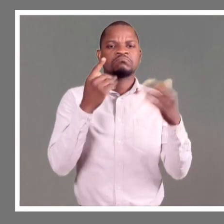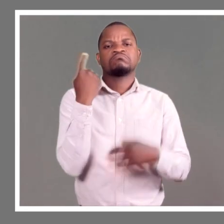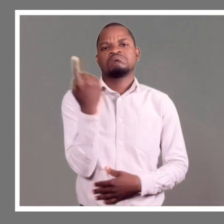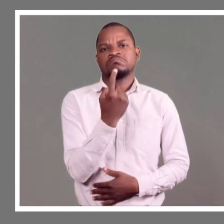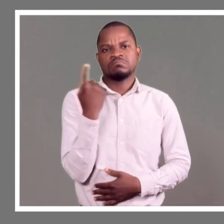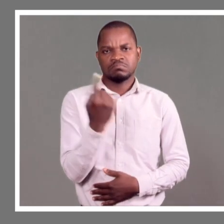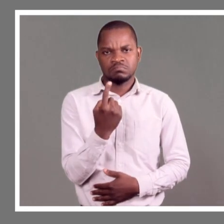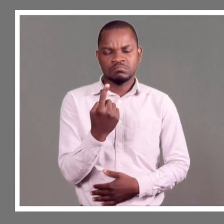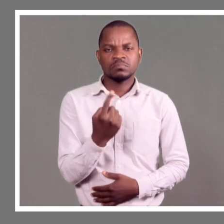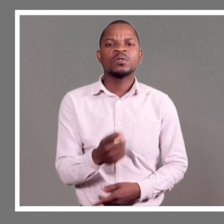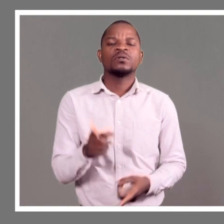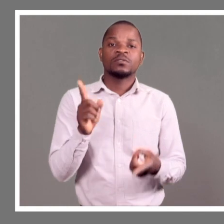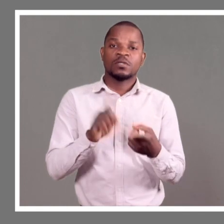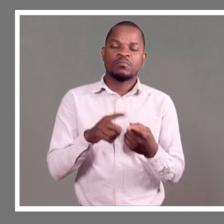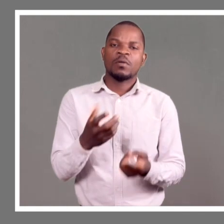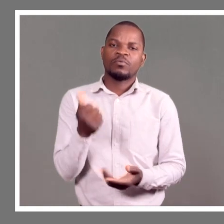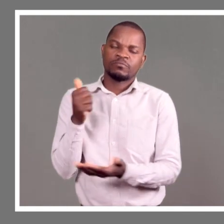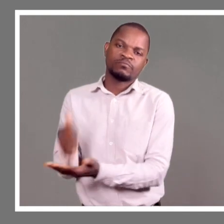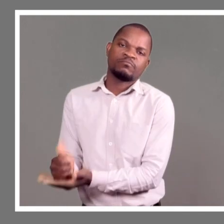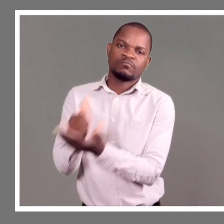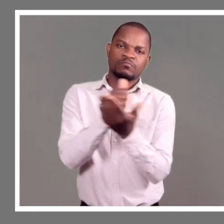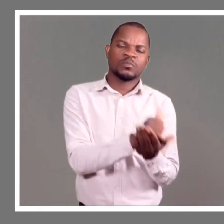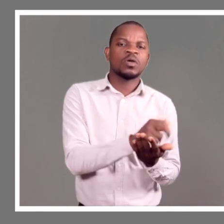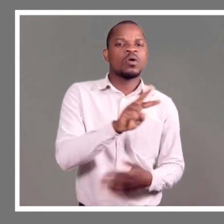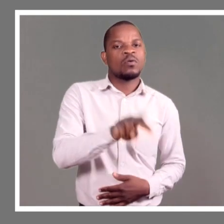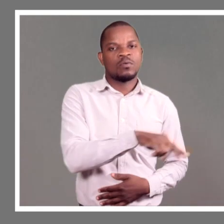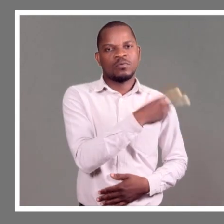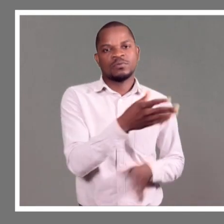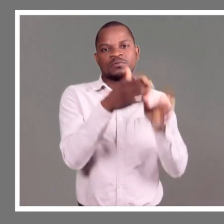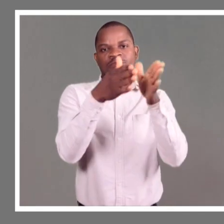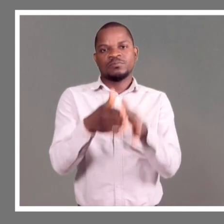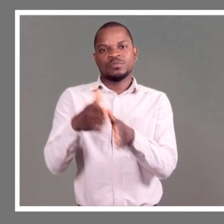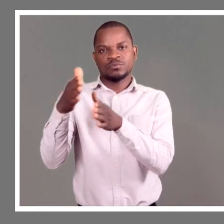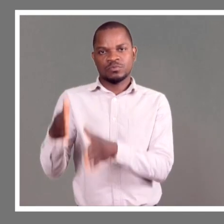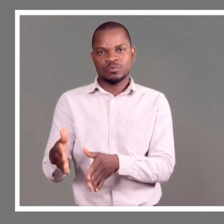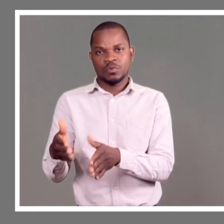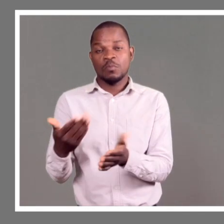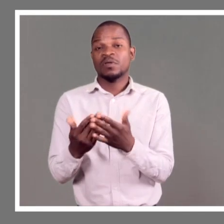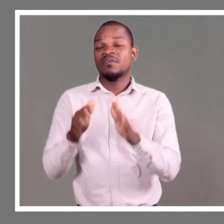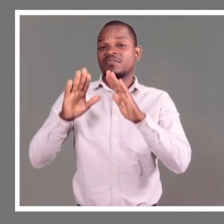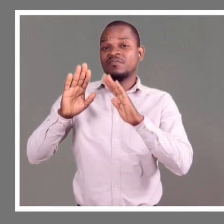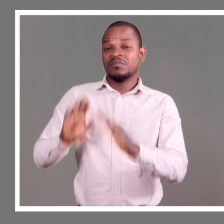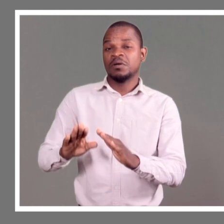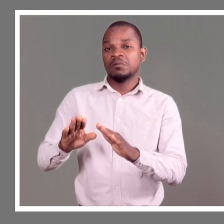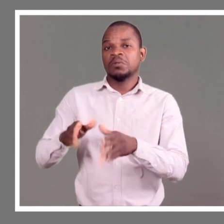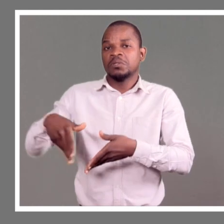também em poder ajudar outras pessoas. Em vez de ficar ali na rua a pedir esmolas,